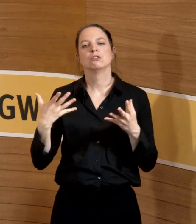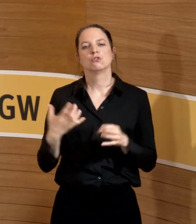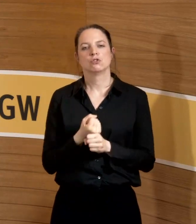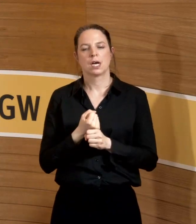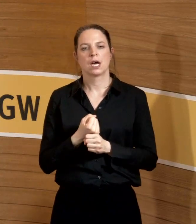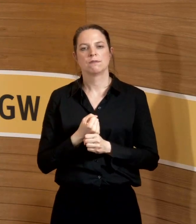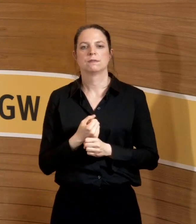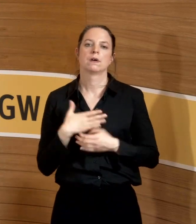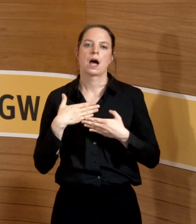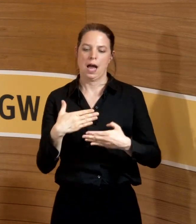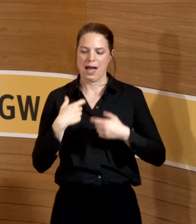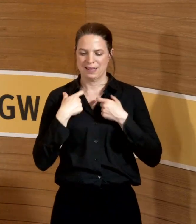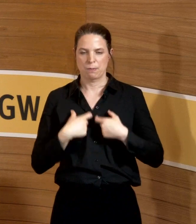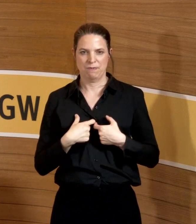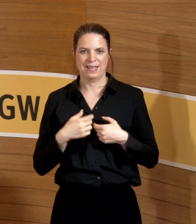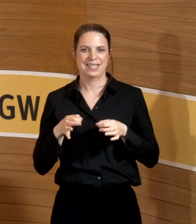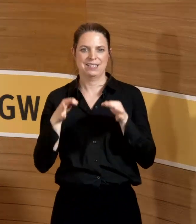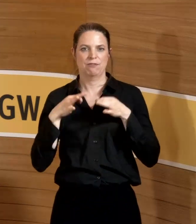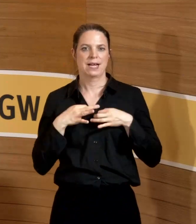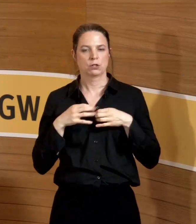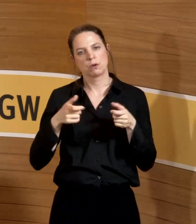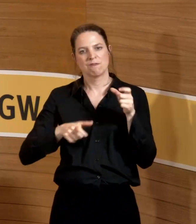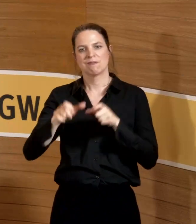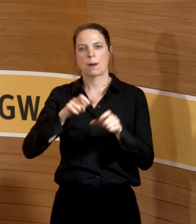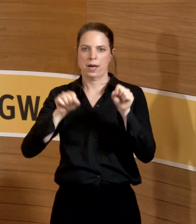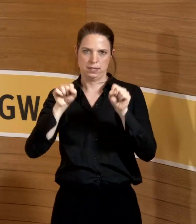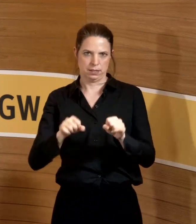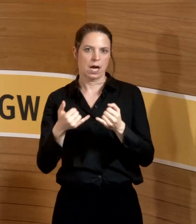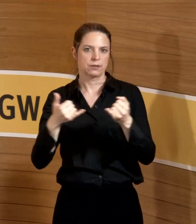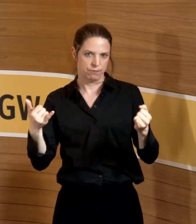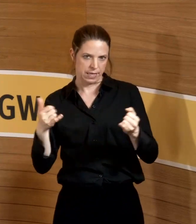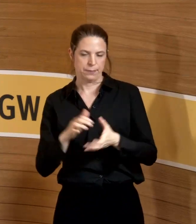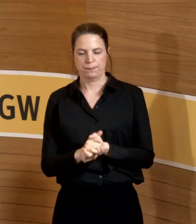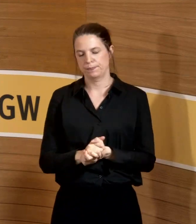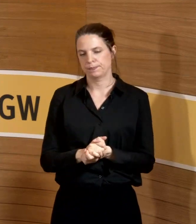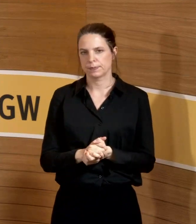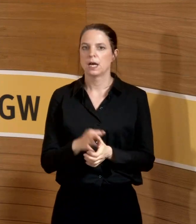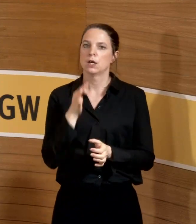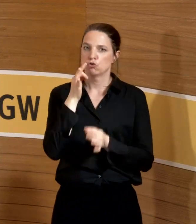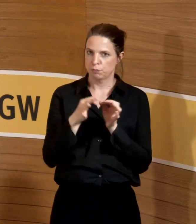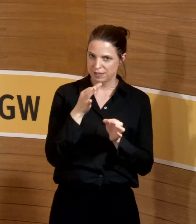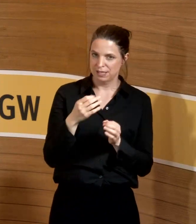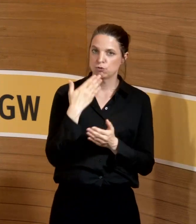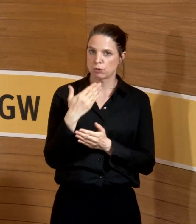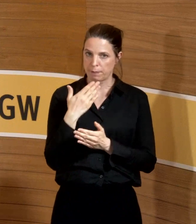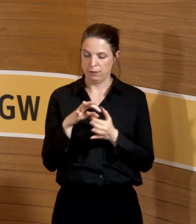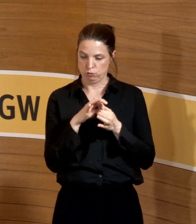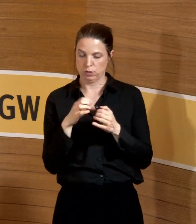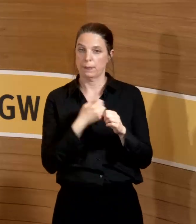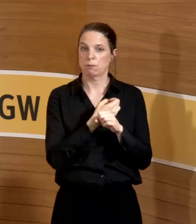von Atemwegsinfektionen. Auch die sind sozusagen von der spezifischen Empfehlung zur Corona-Situation